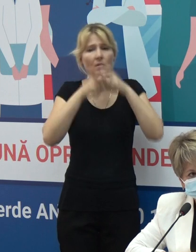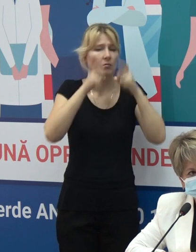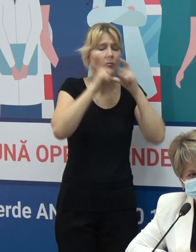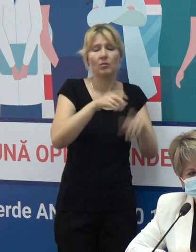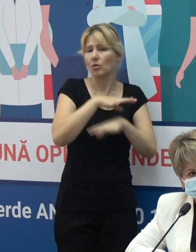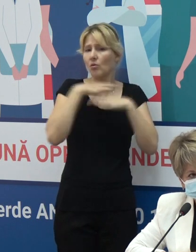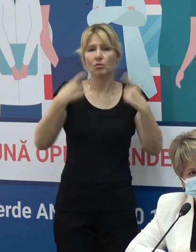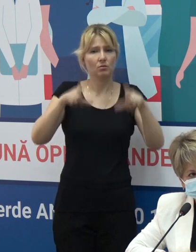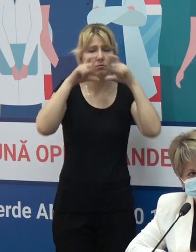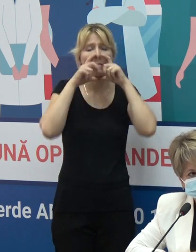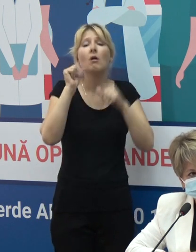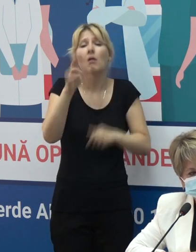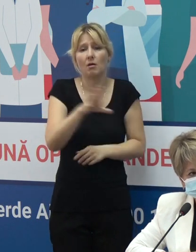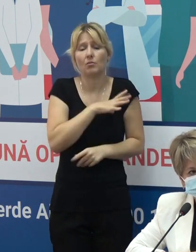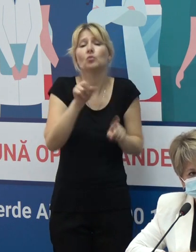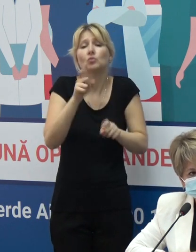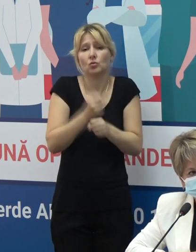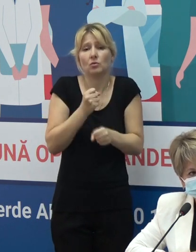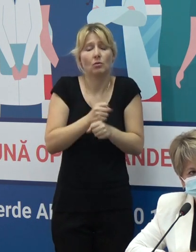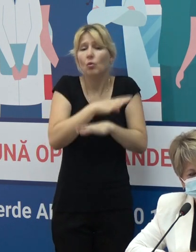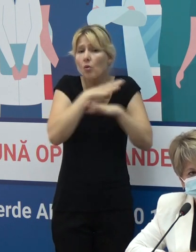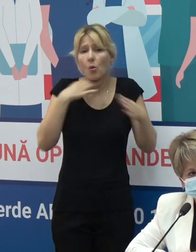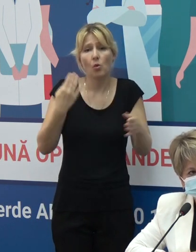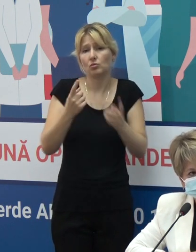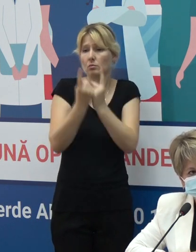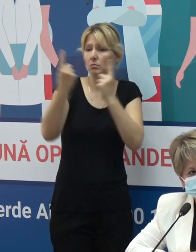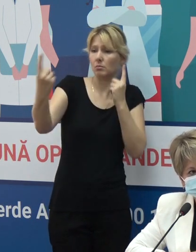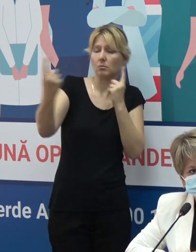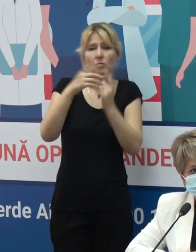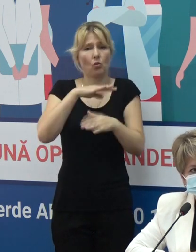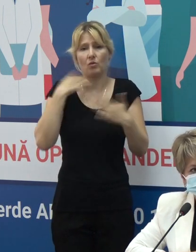bună, nu toată noastră despre piație și chiar nu respectă distanța piației.